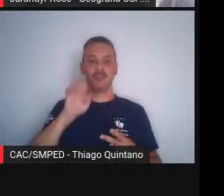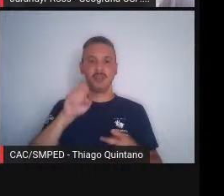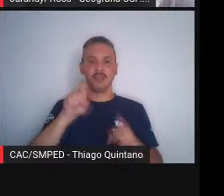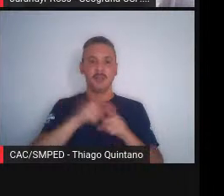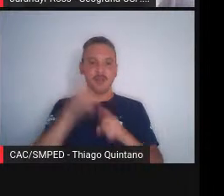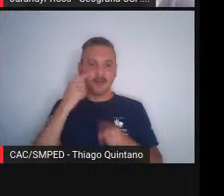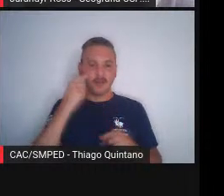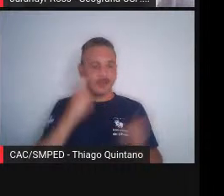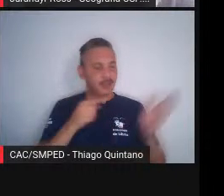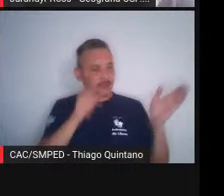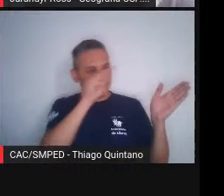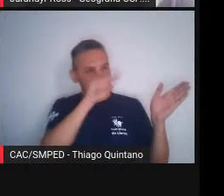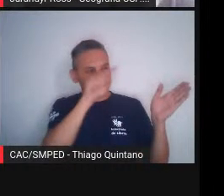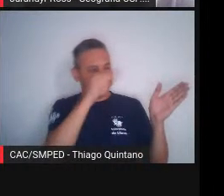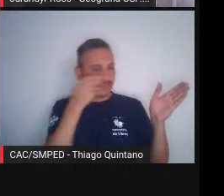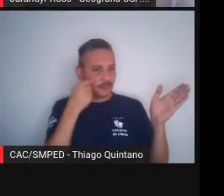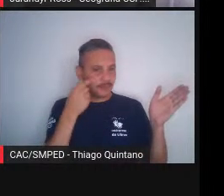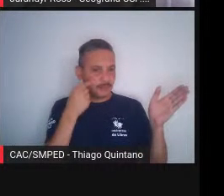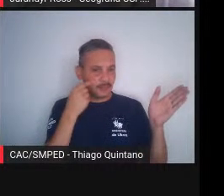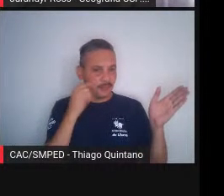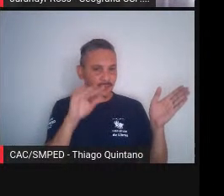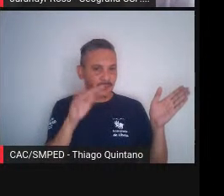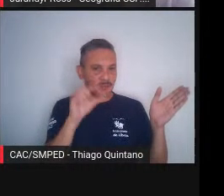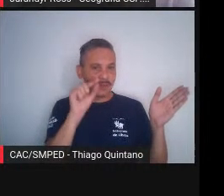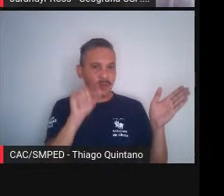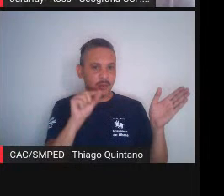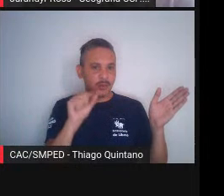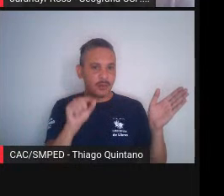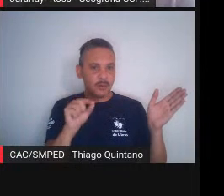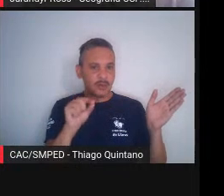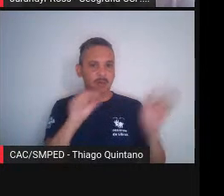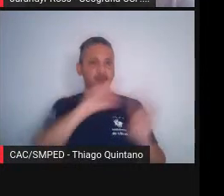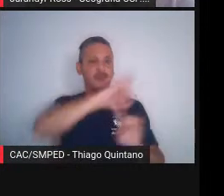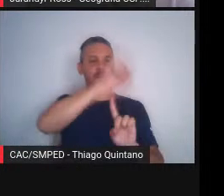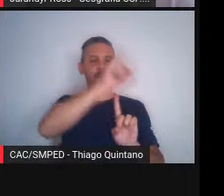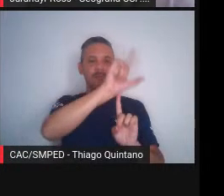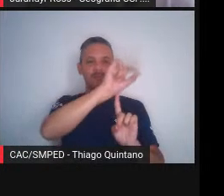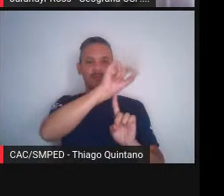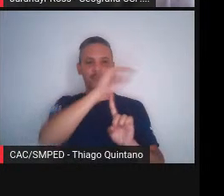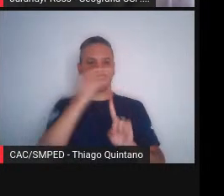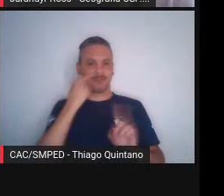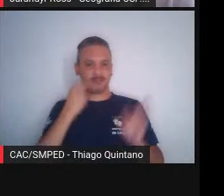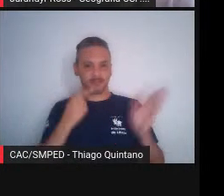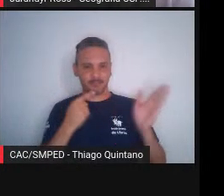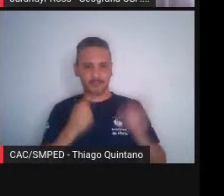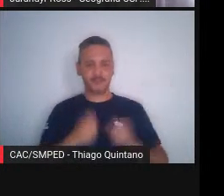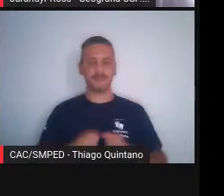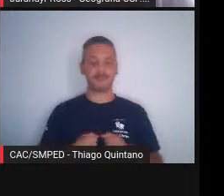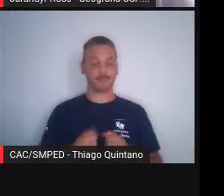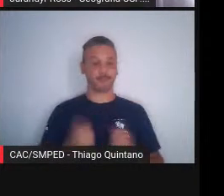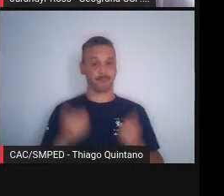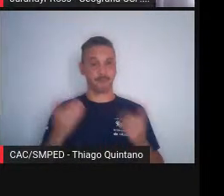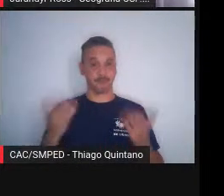aqui assim, por aqui assim, o Pigo do Jaraguá. não é? Bom,